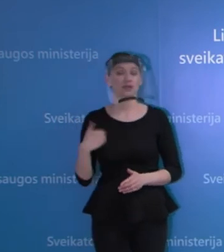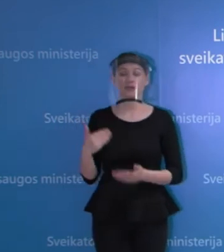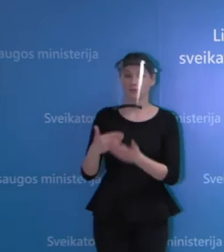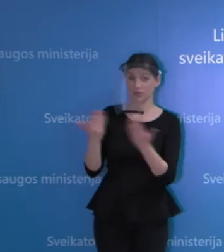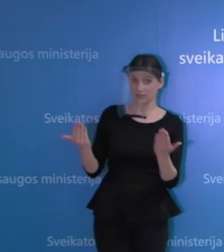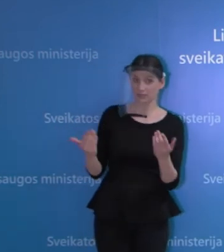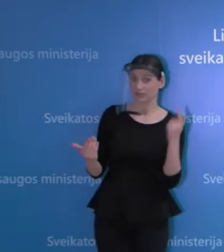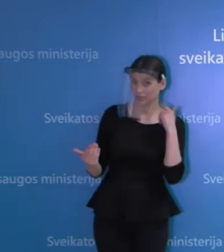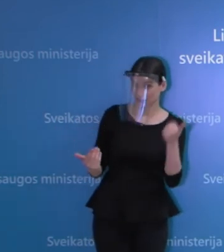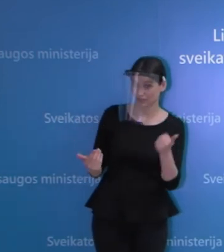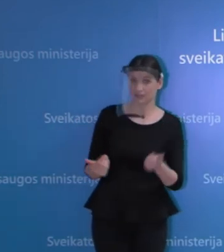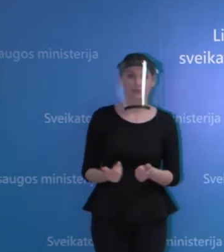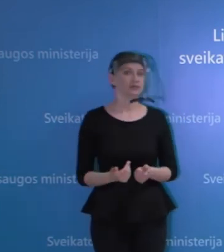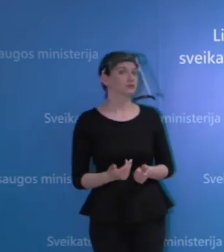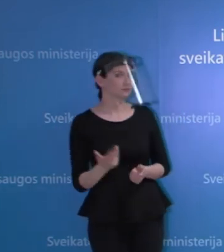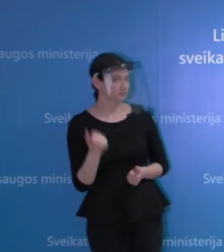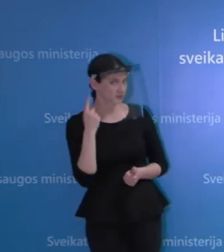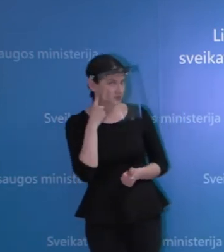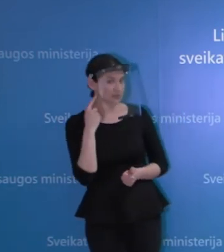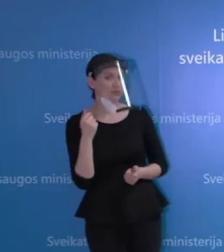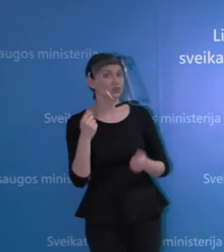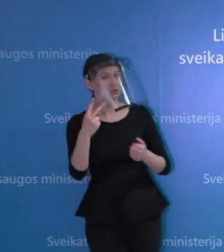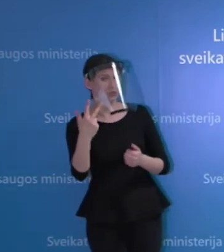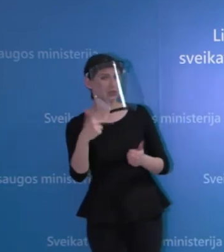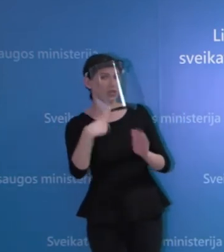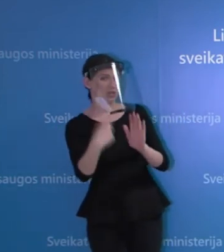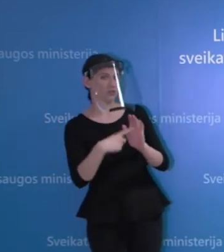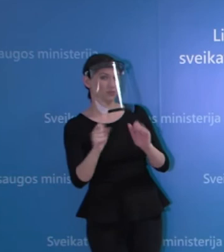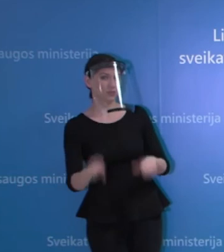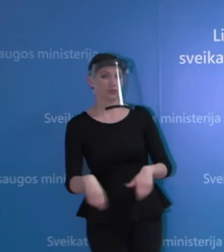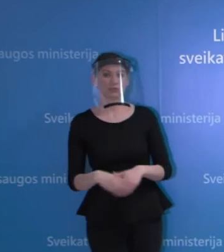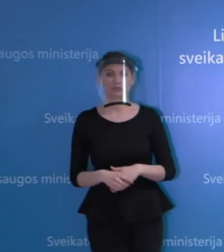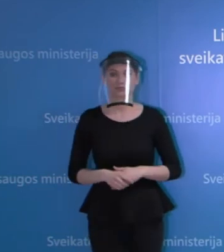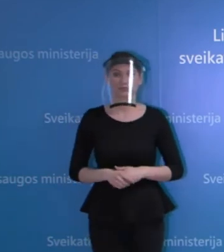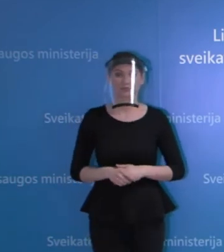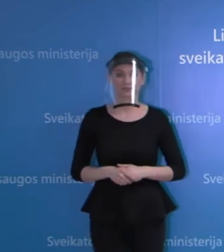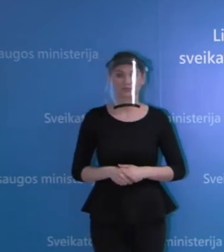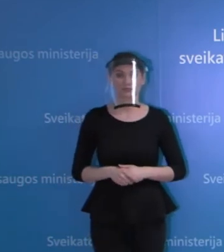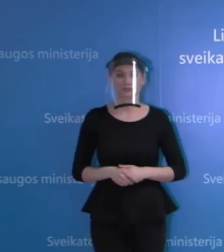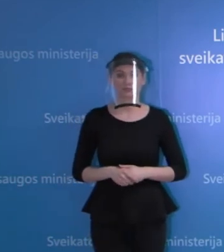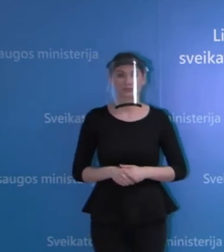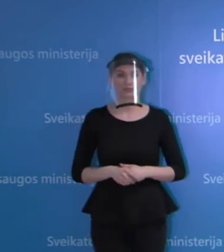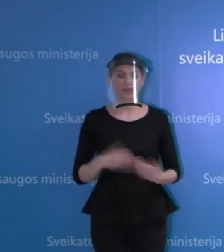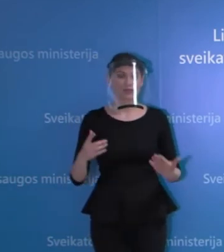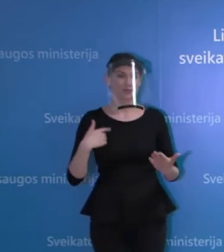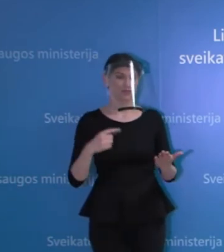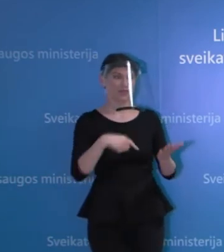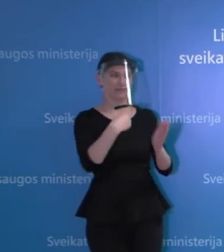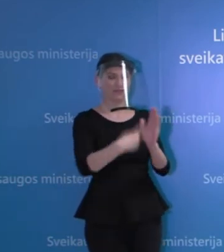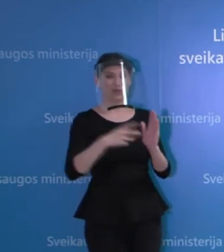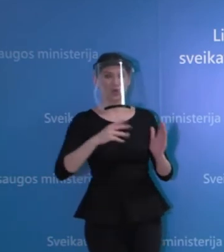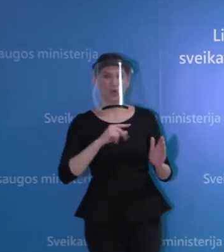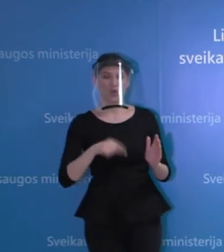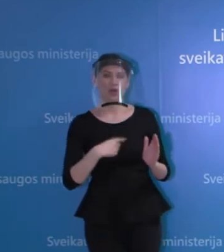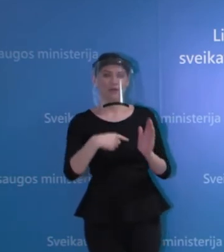deną, ar jūs mane girdite? Taip, girdim. Laukiam du, trys klausimai. Tai iš tiesų visus mano klausimus, beveik ir kolegos